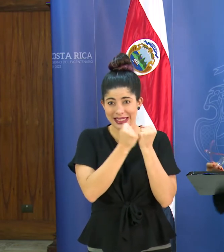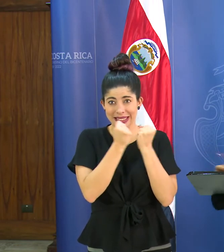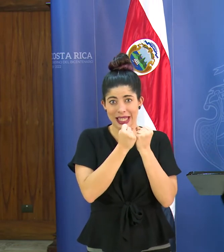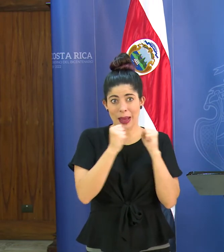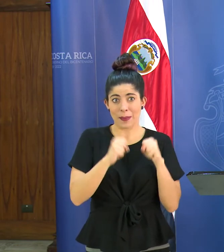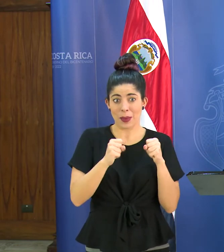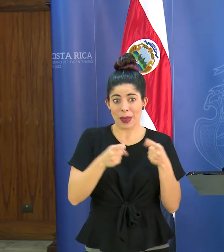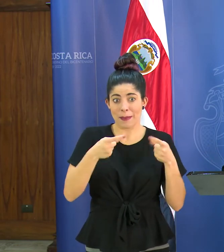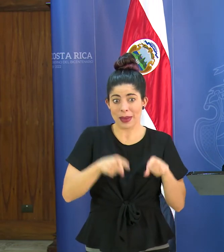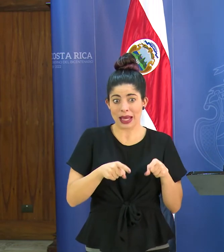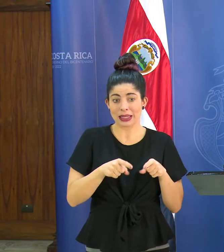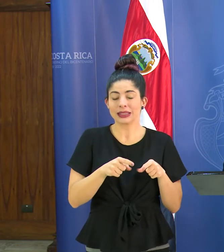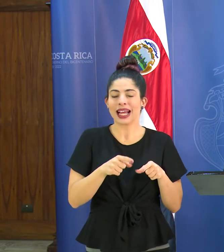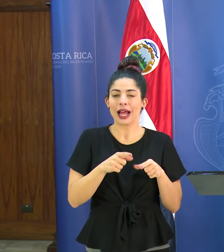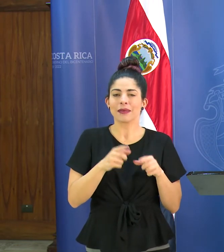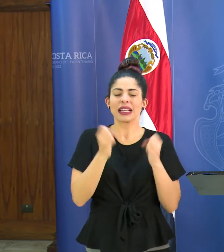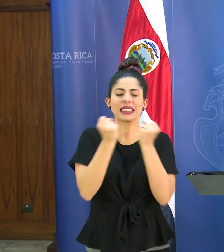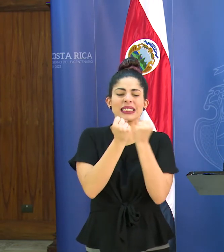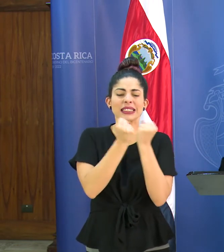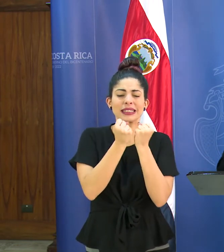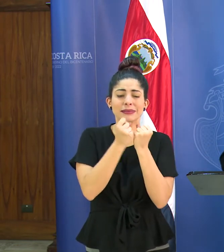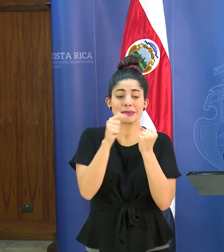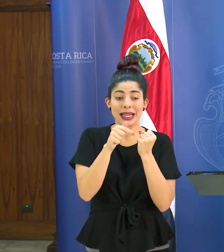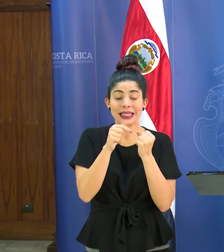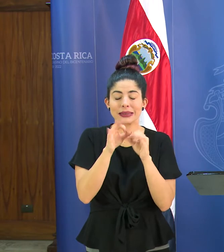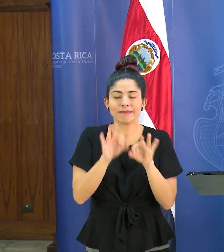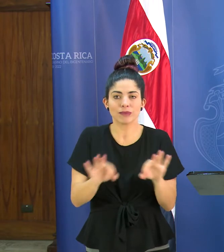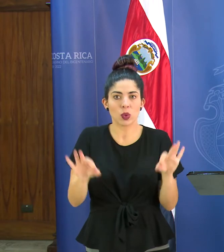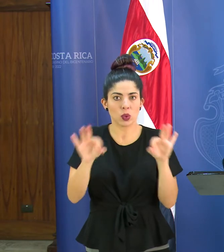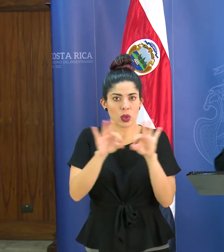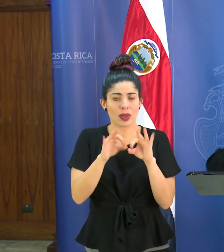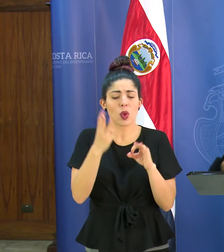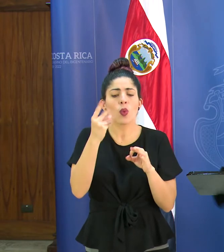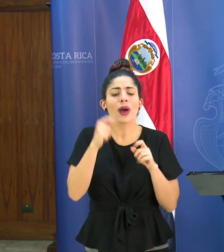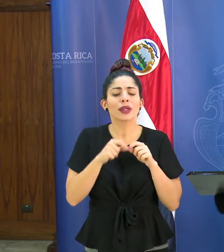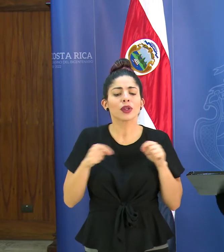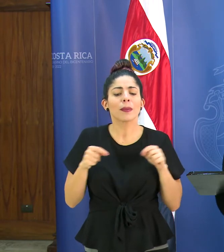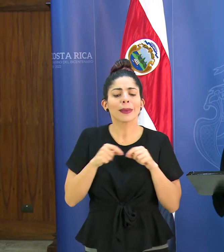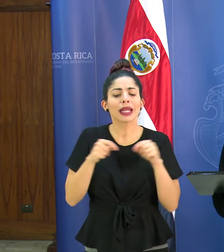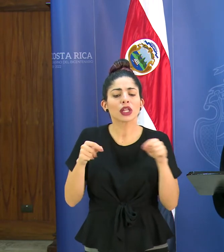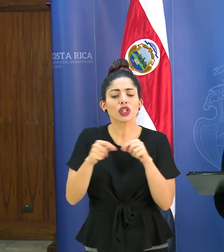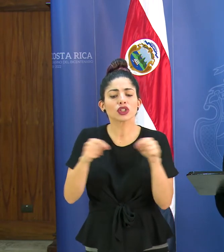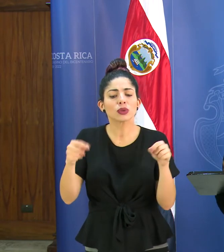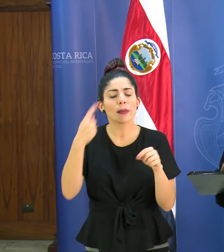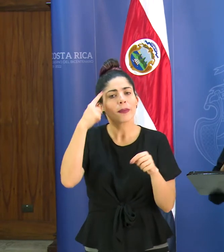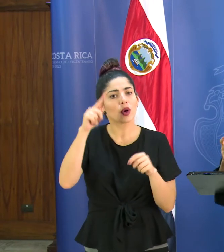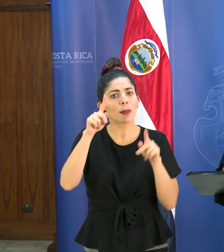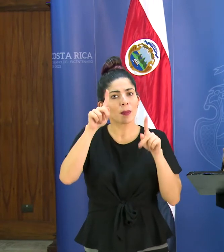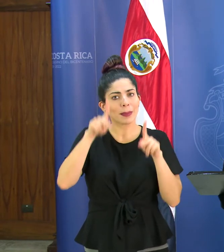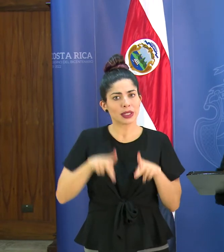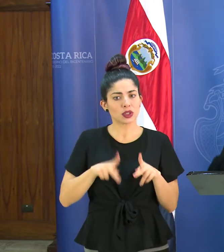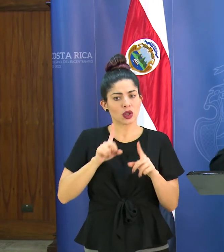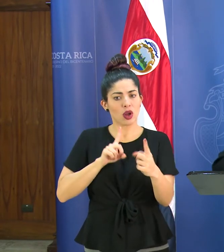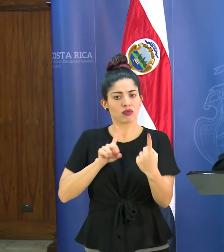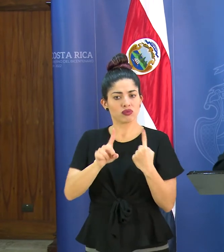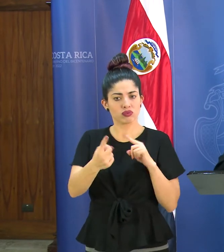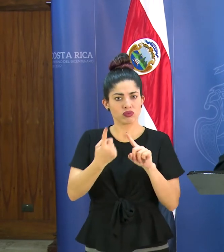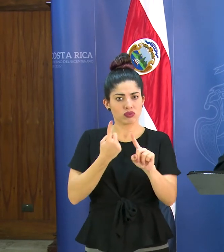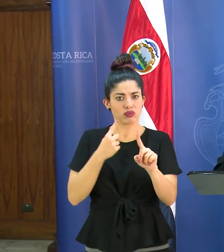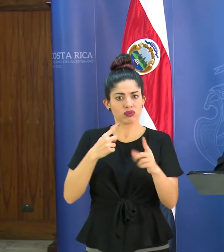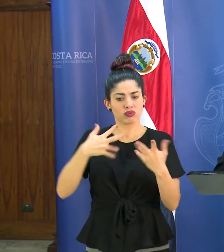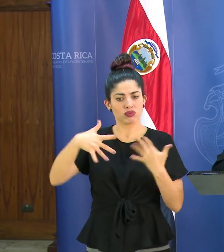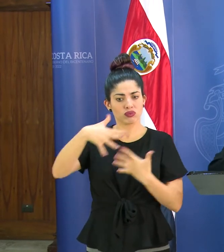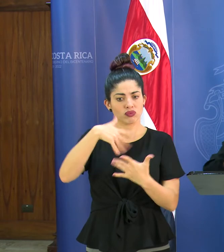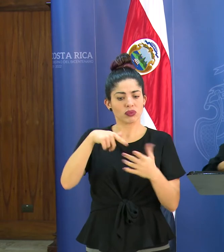podrían estar unos u otros el criterio de hacinamiento es fundamental cuántos metros cuadrados por persona eso es lo que va a determinar lo que estamos